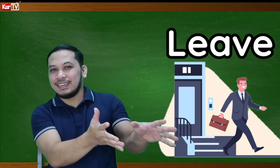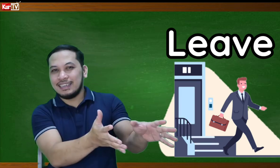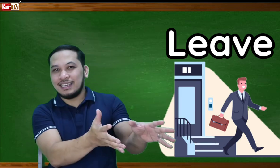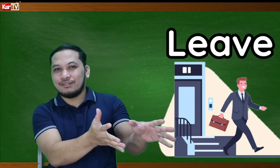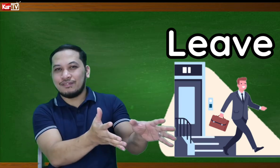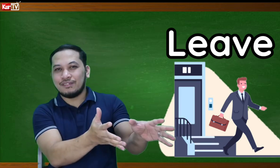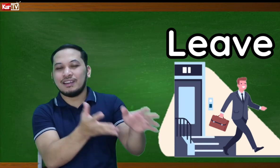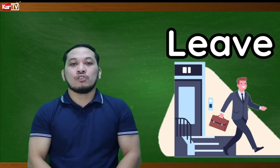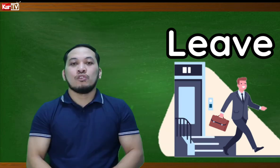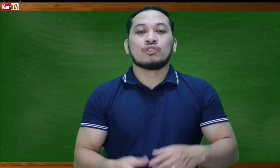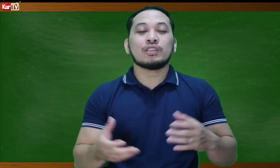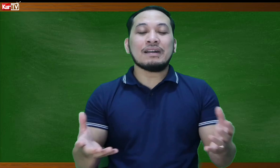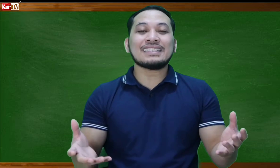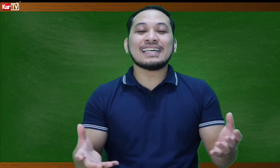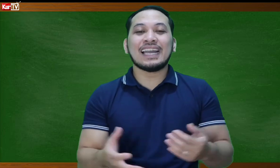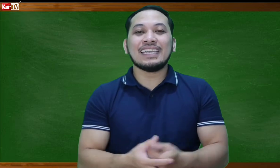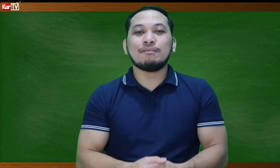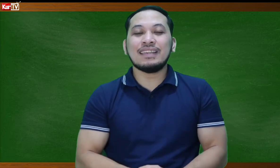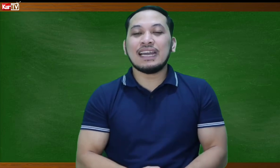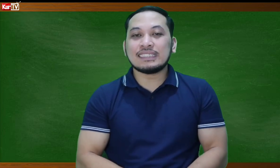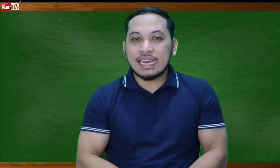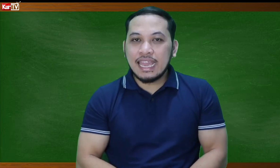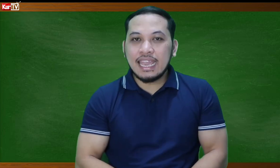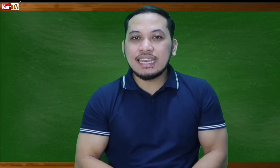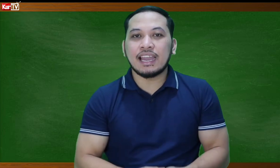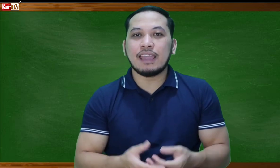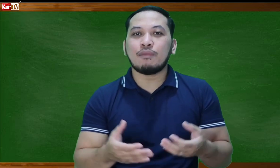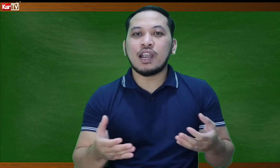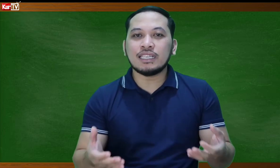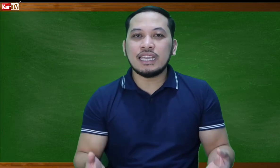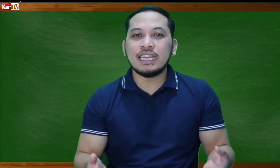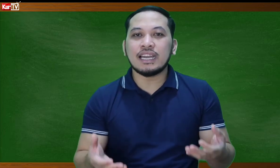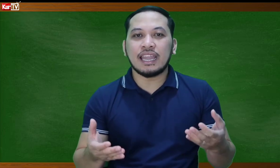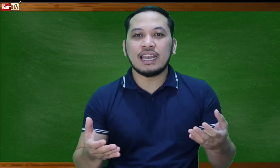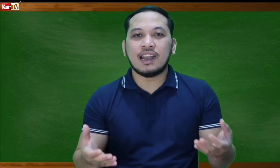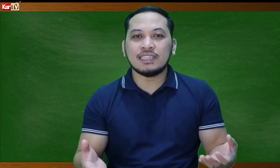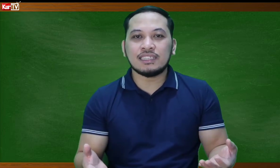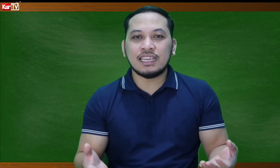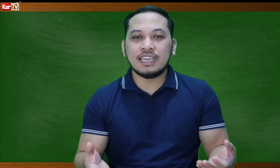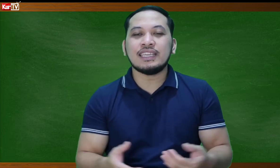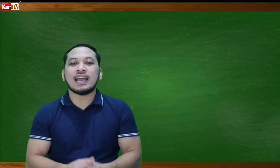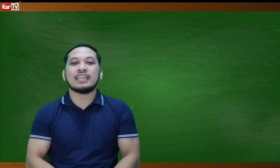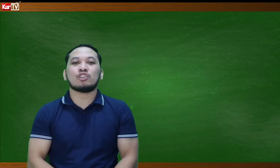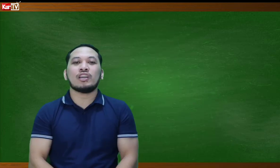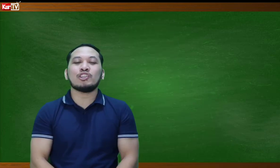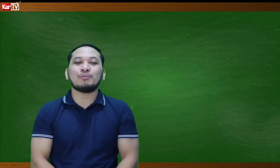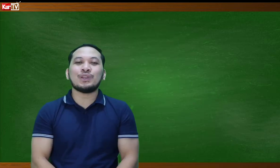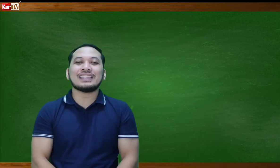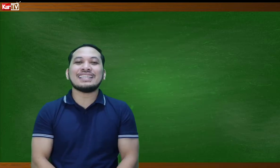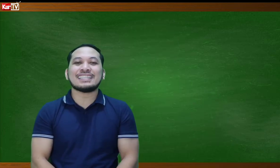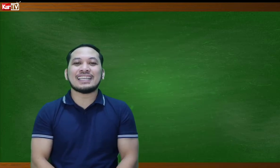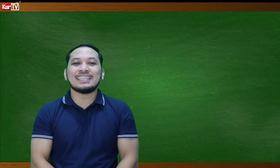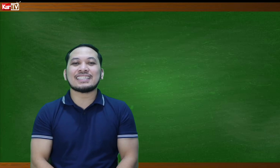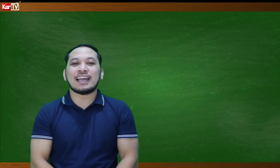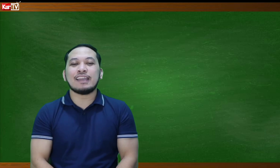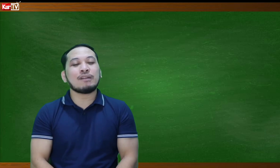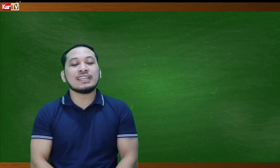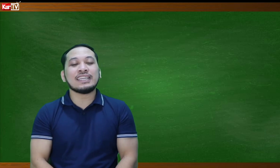Leave. So, sa mga sasakay naman ng train, ng MRT, ng LRT, yan. Ganito po natin isisenas ang MRT,